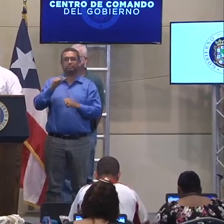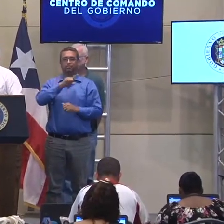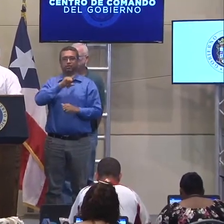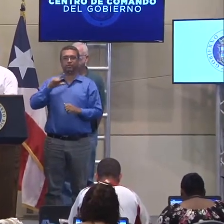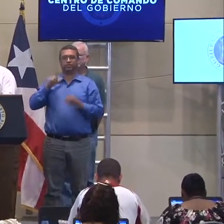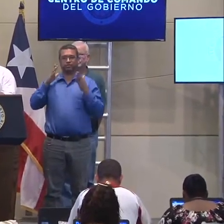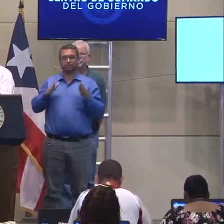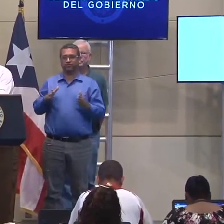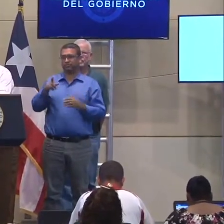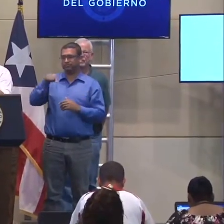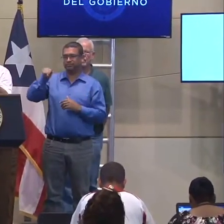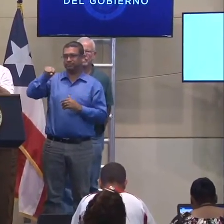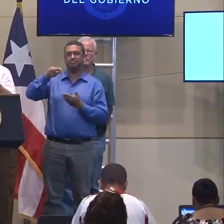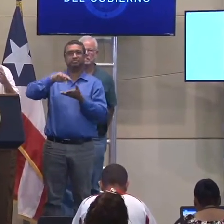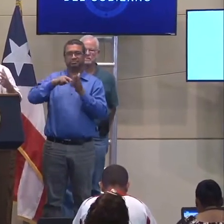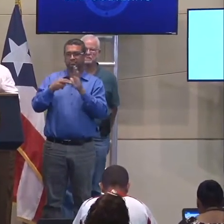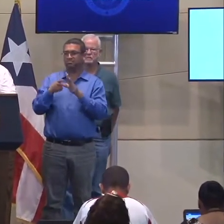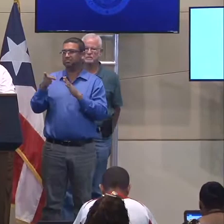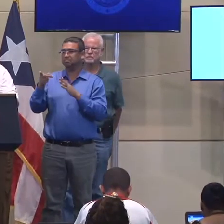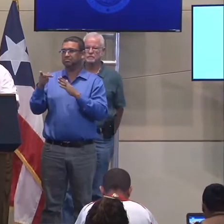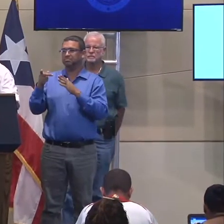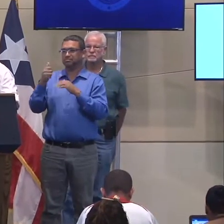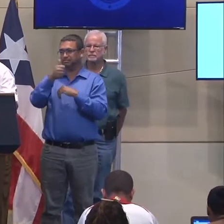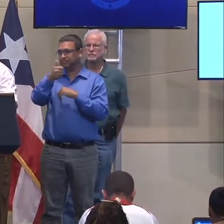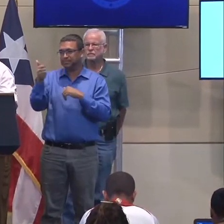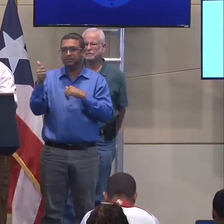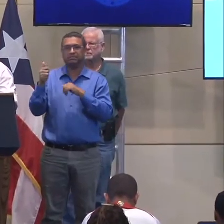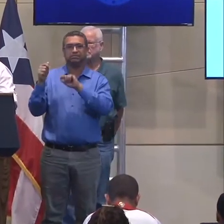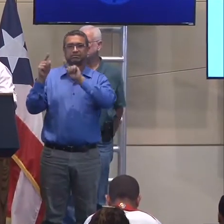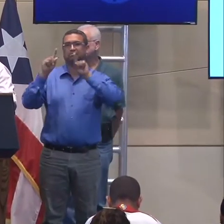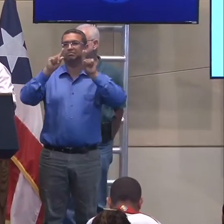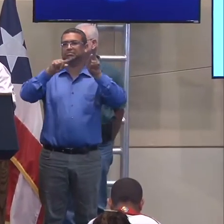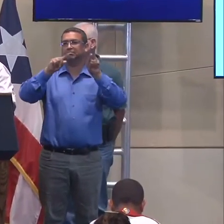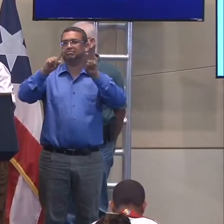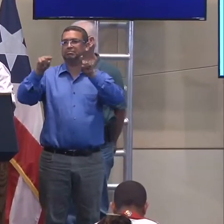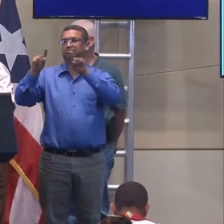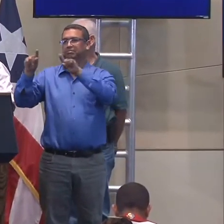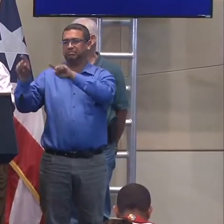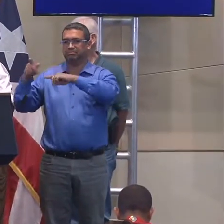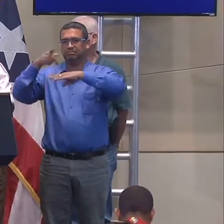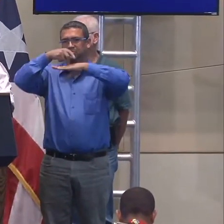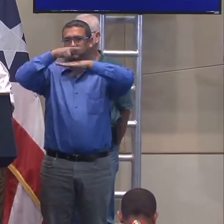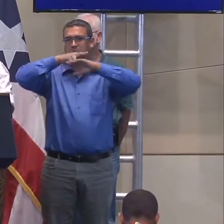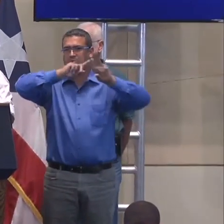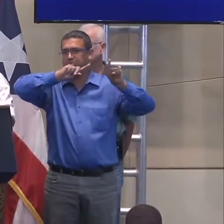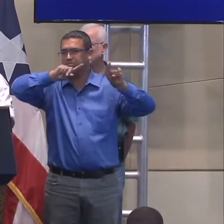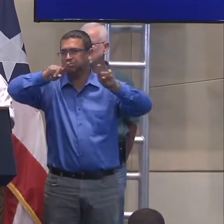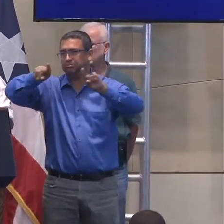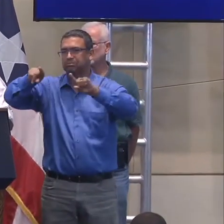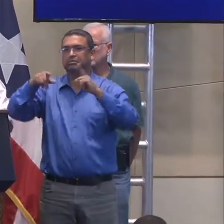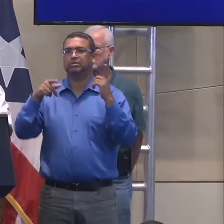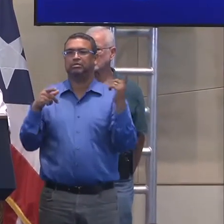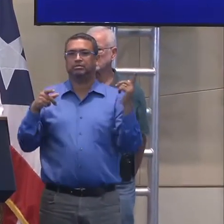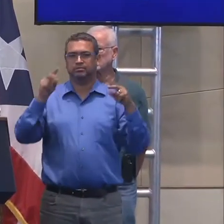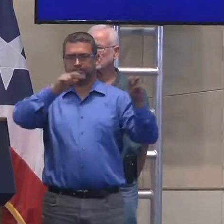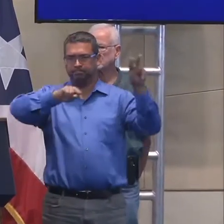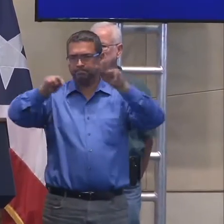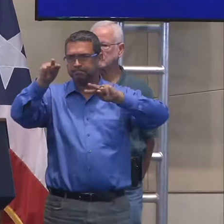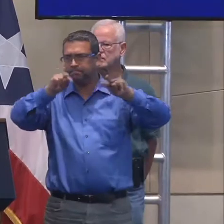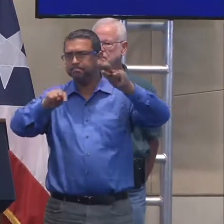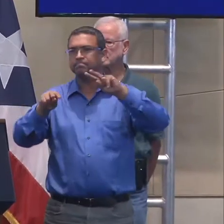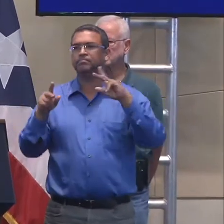esto, para que puedan ir a las distintas áreas, en Puerto Rico, eh, asegurarse que, que pueden,